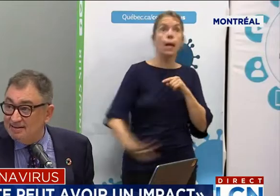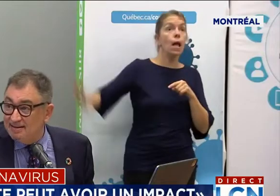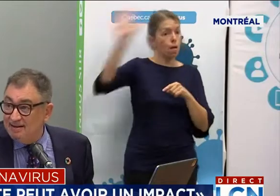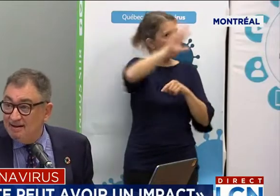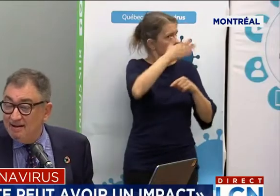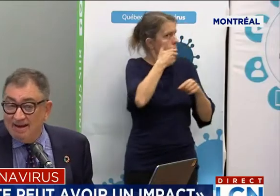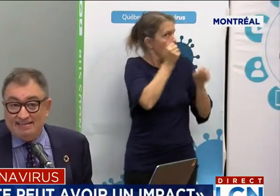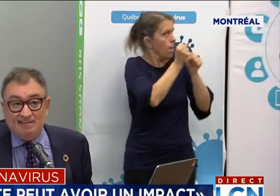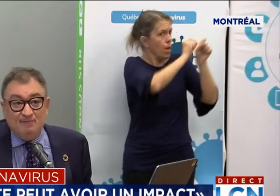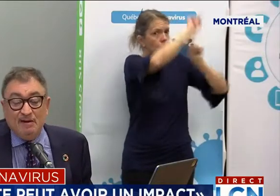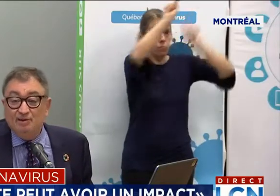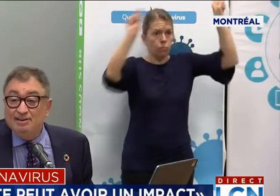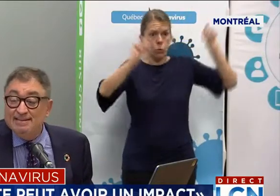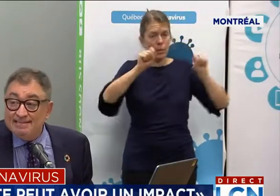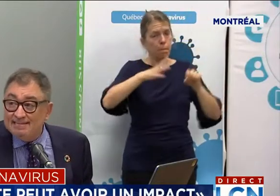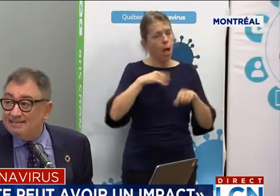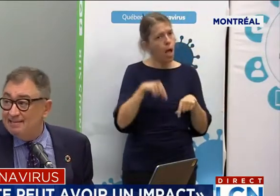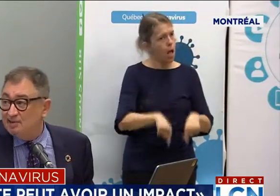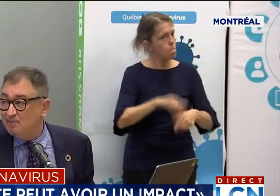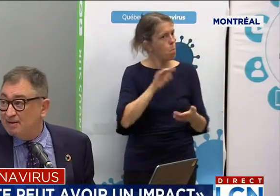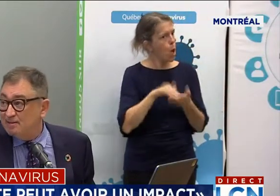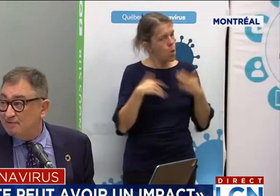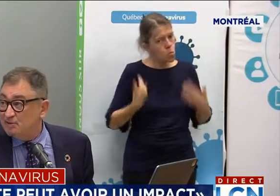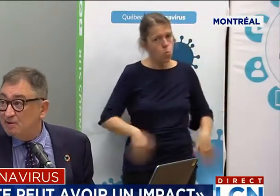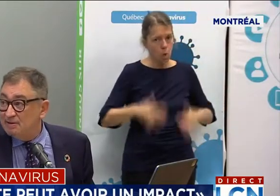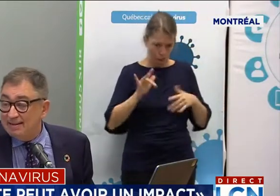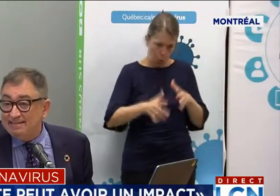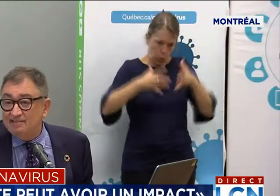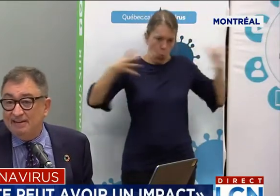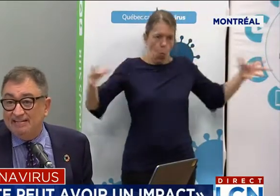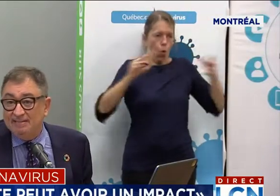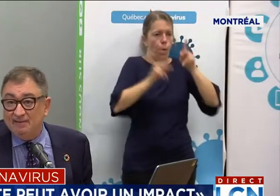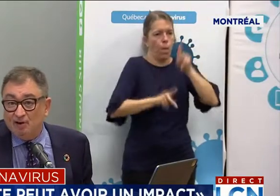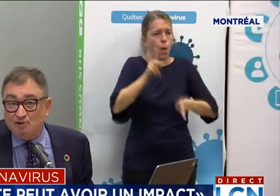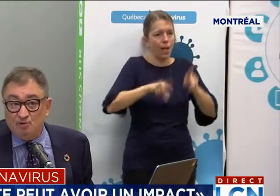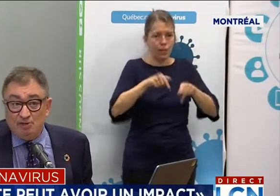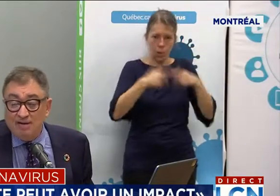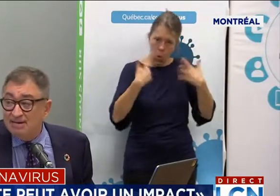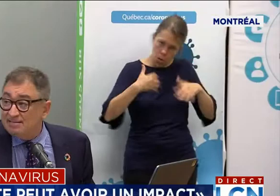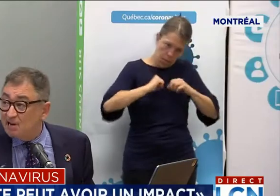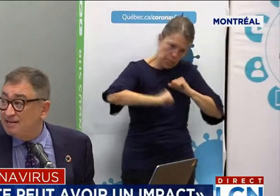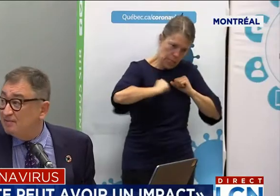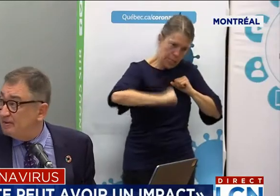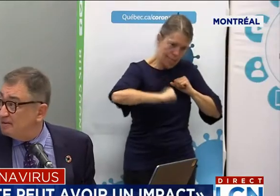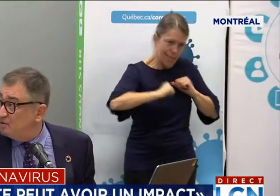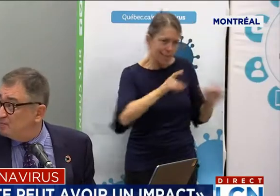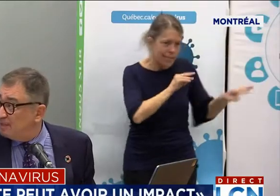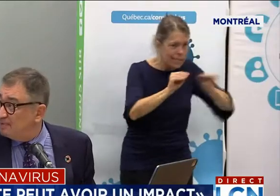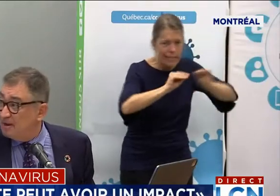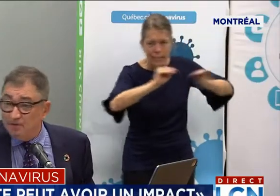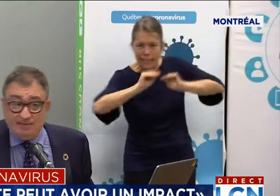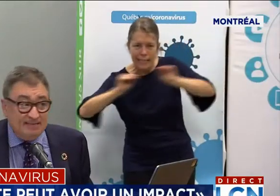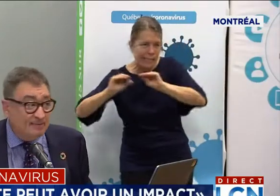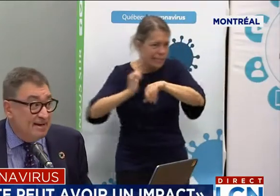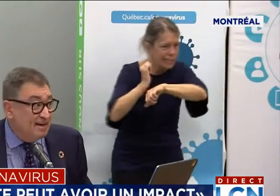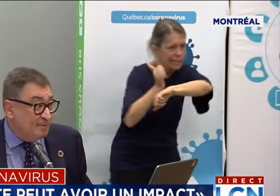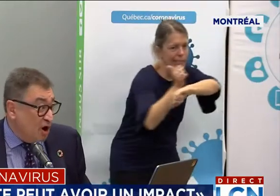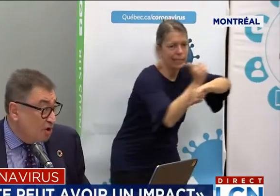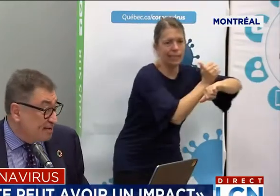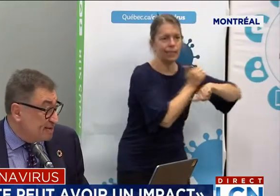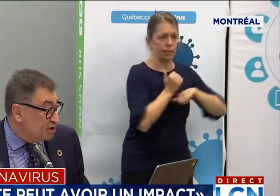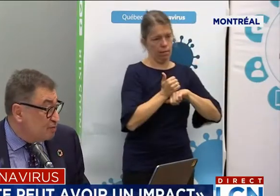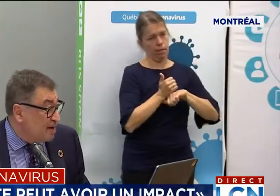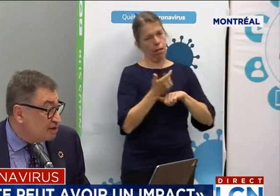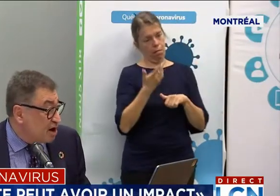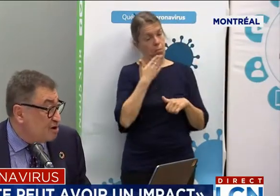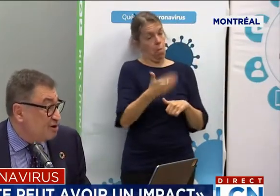'intensité, excessivement de nécessité d'augmenter de façon très significative les ressources, ce qui a été fait le plus rapidement possible. Puis